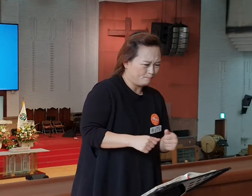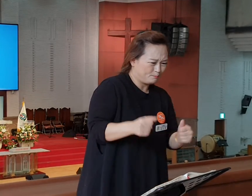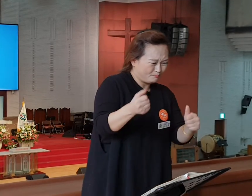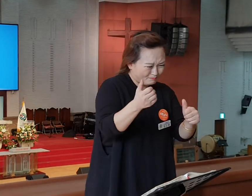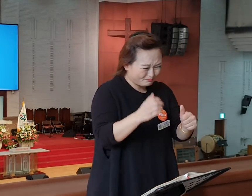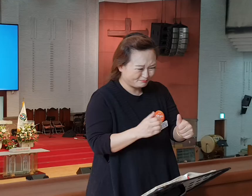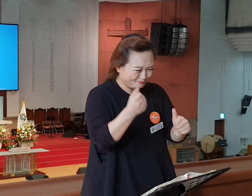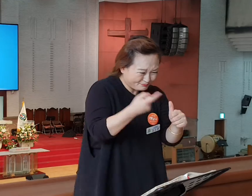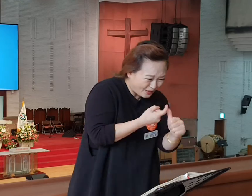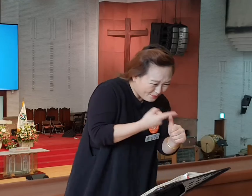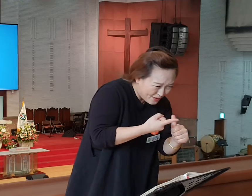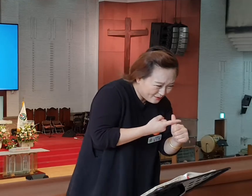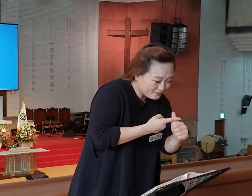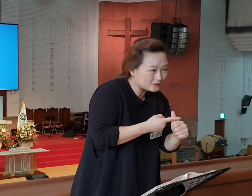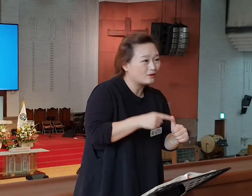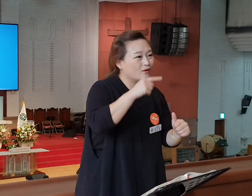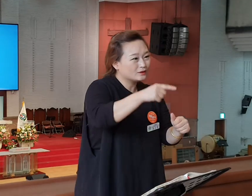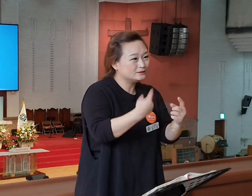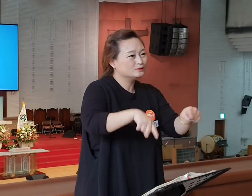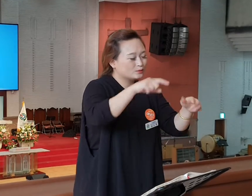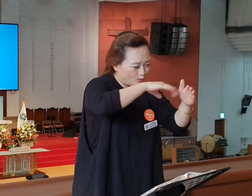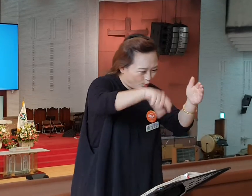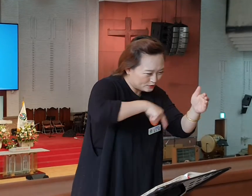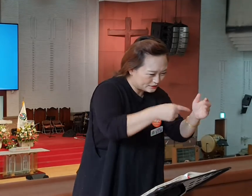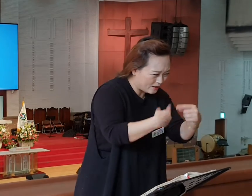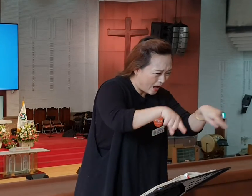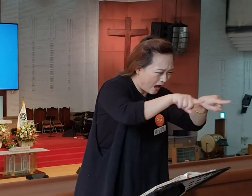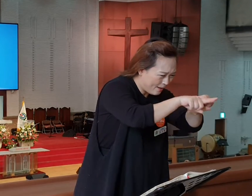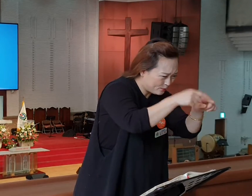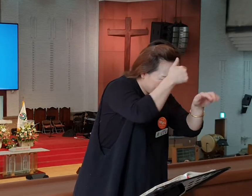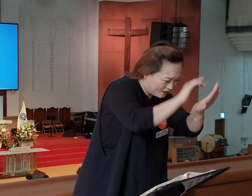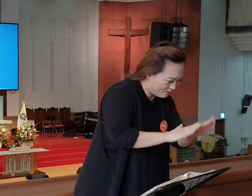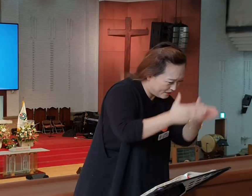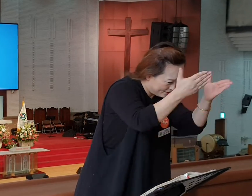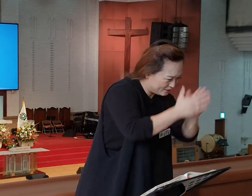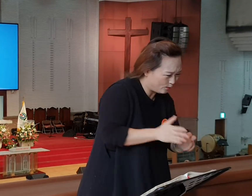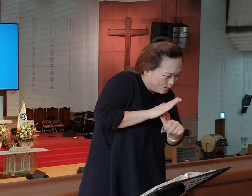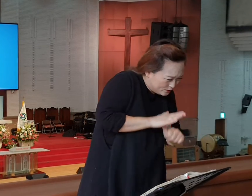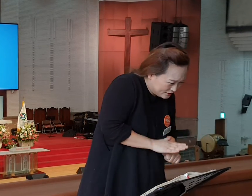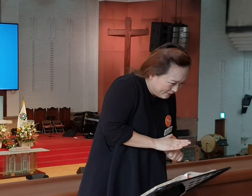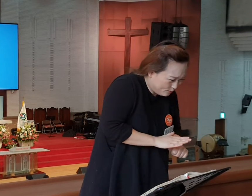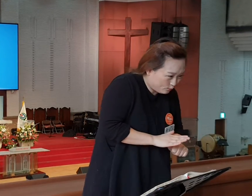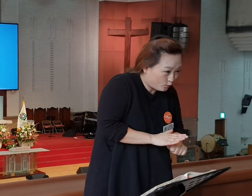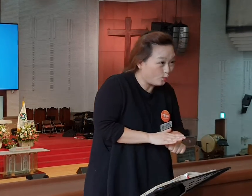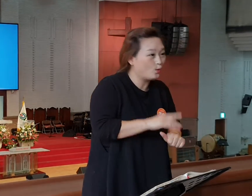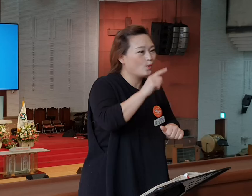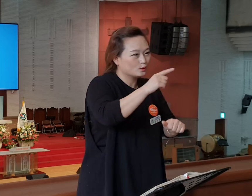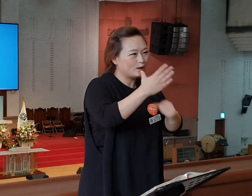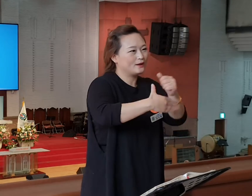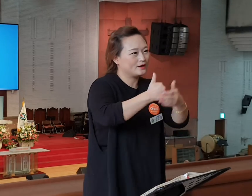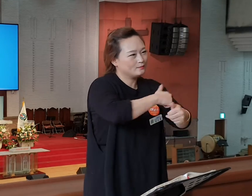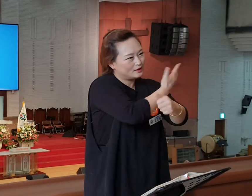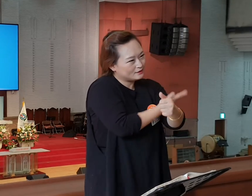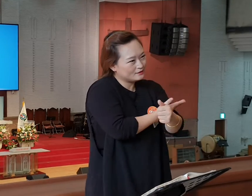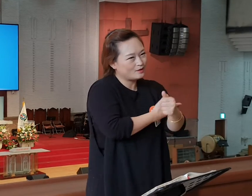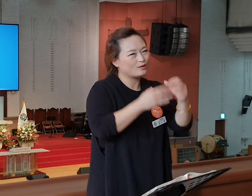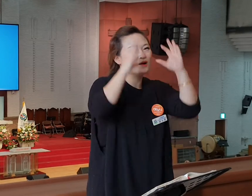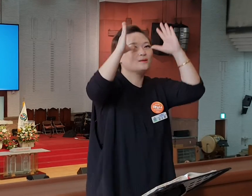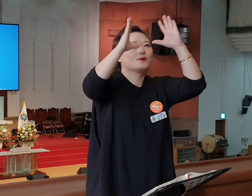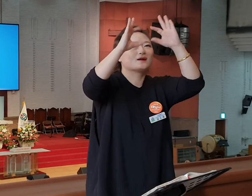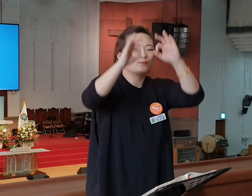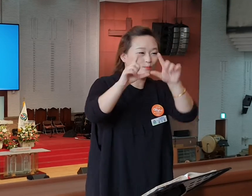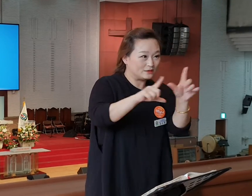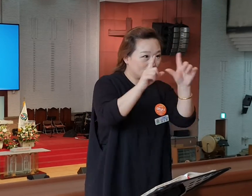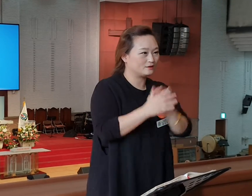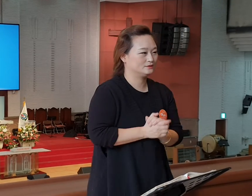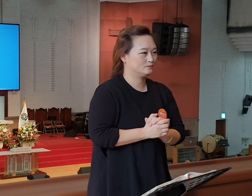모입니다. 그렇게 예배하고, 말씀 대우고, 기도하고 그렇게 교제하며 그들의 신앙은 점점 더 간단해져가죠.